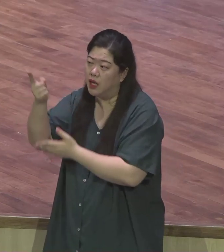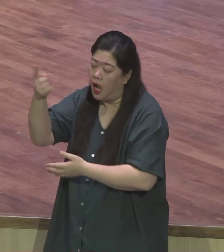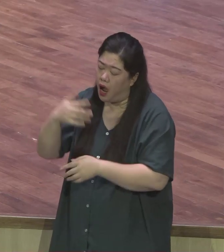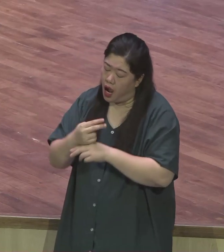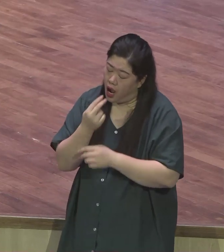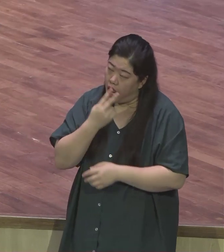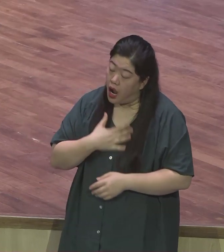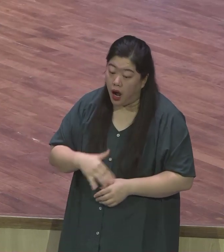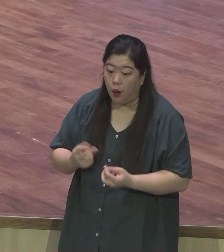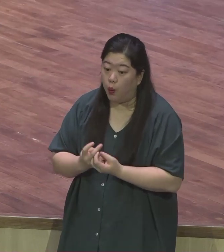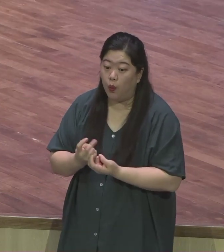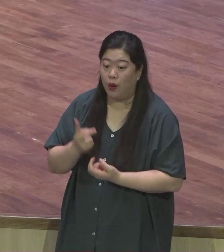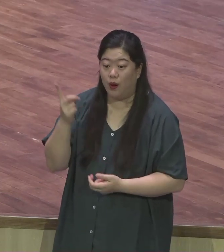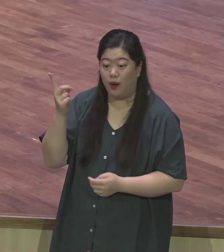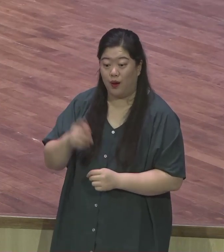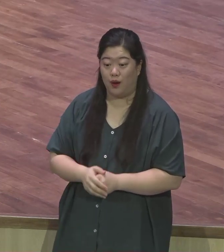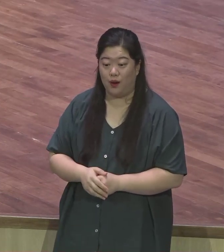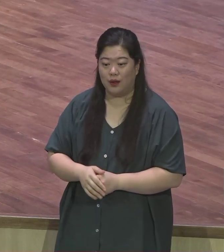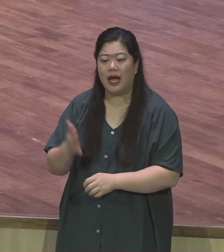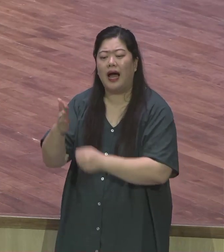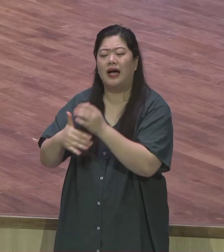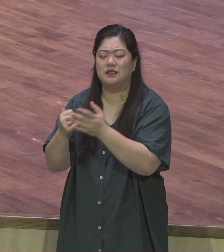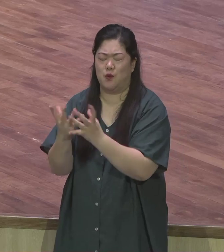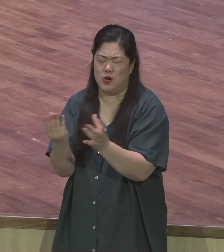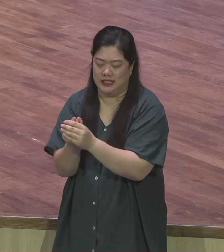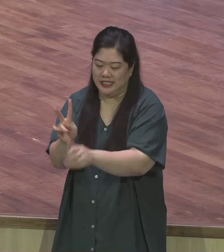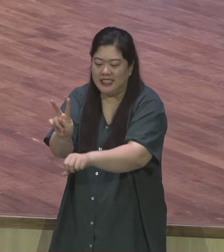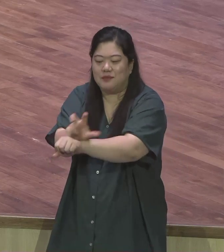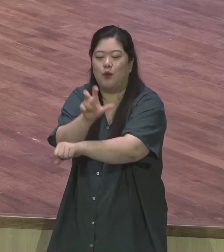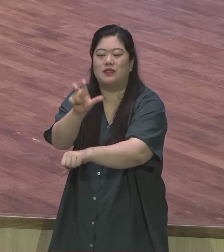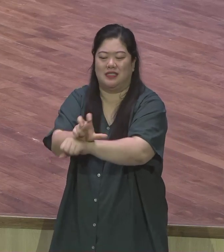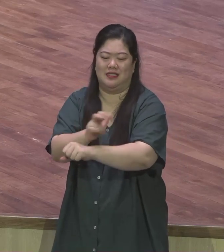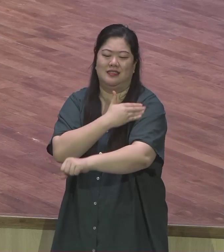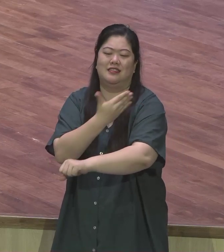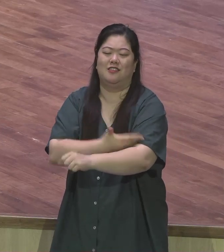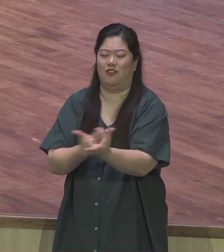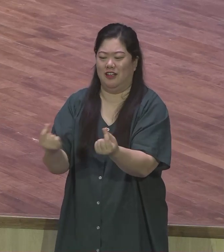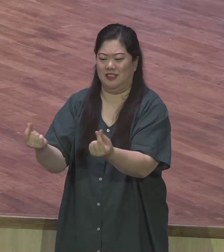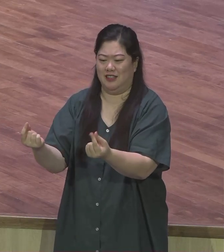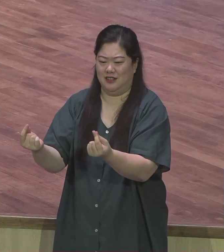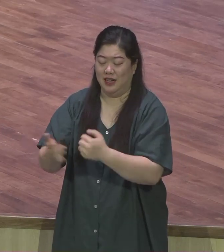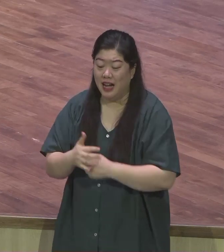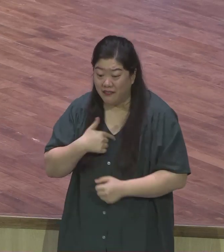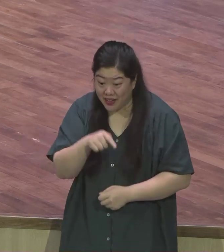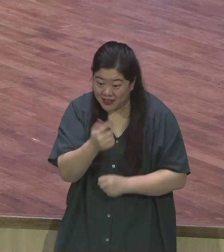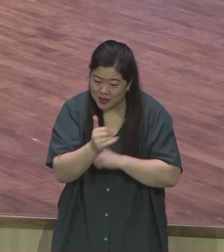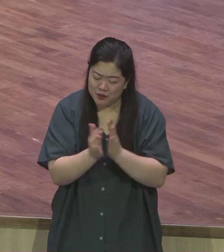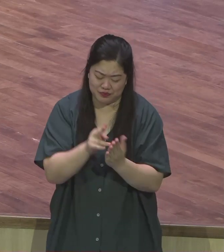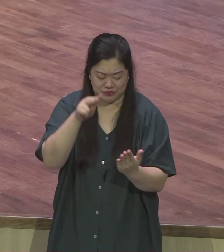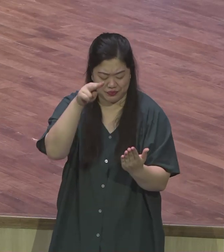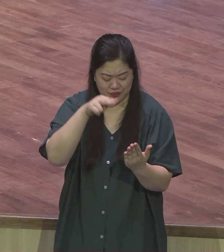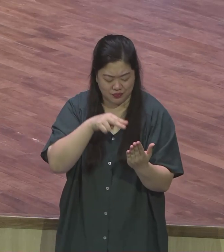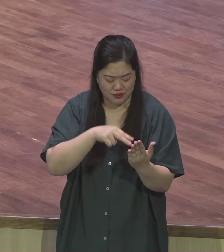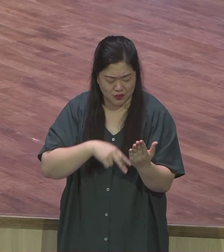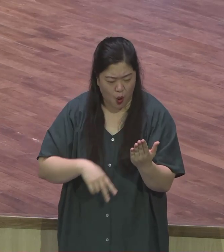25시의 능력인 줄 믿습니다 제가 이 말씀을 묵상하면서 너무너무 은혜가 됐습니다 이 머리털이